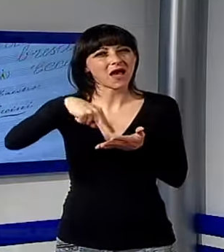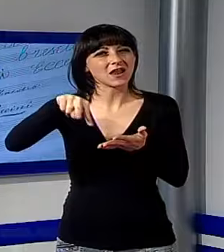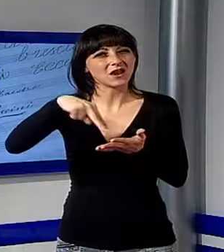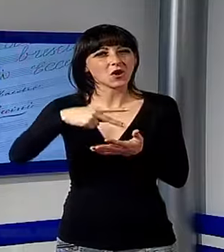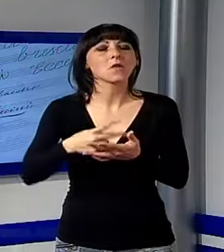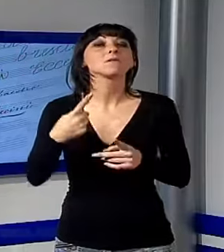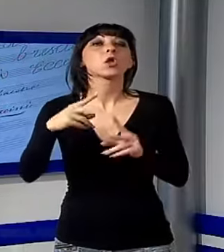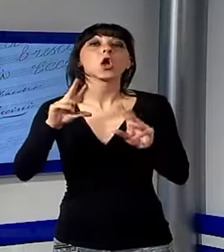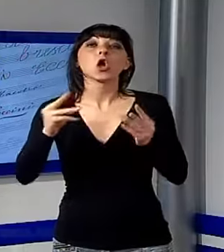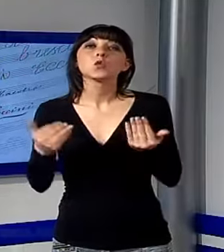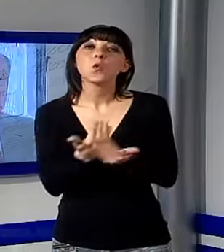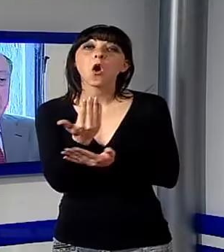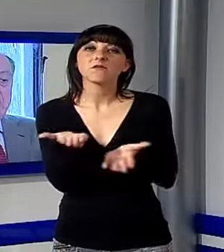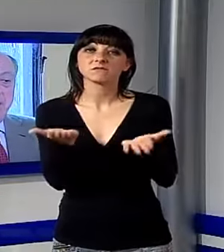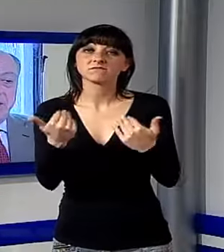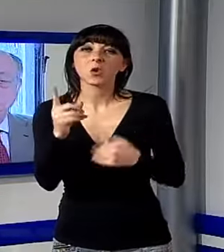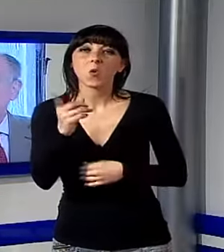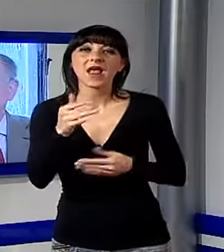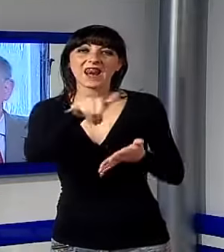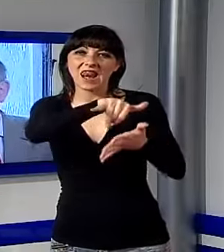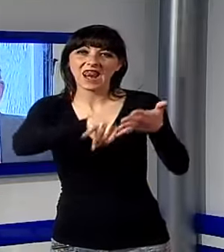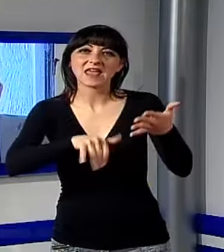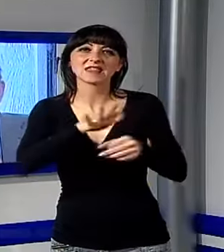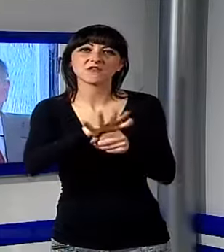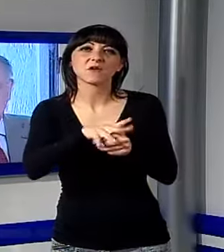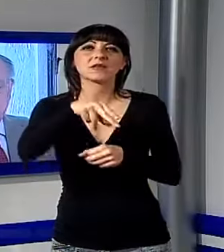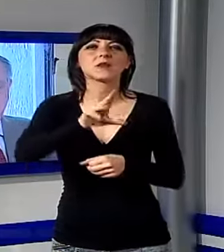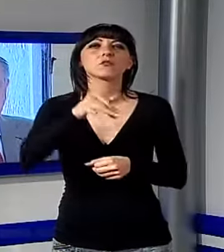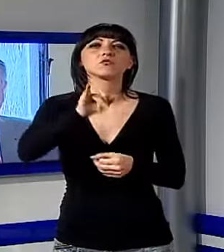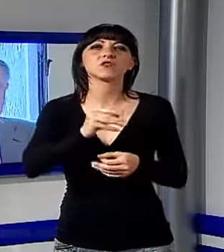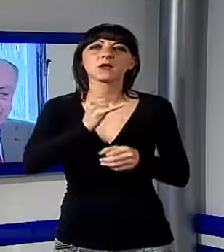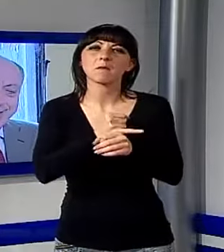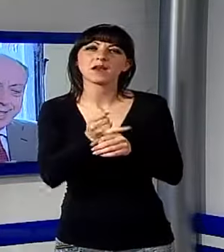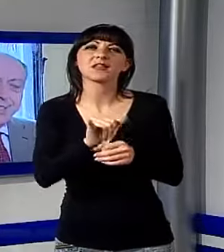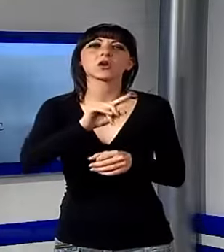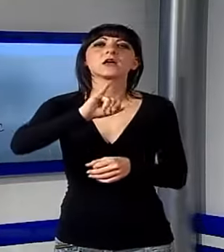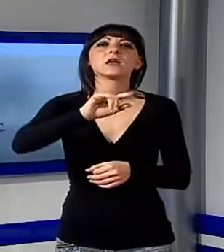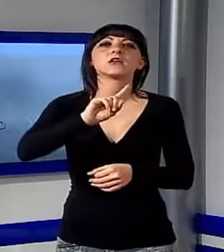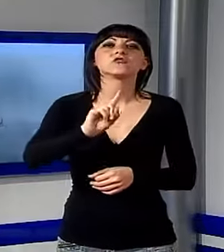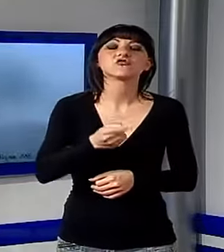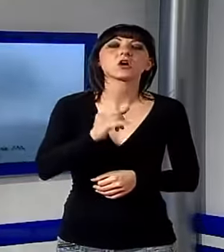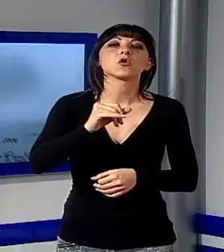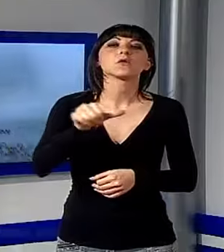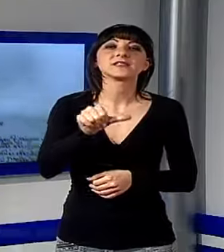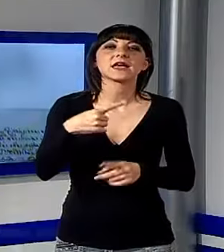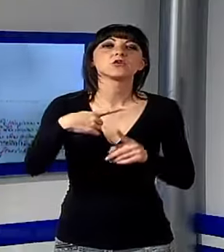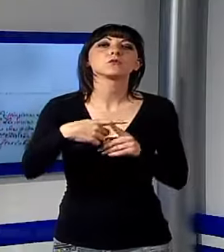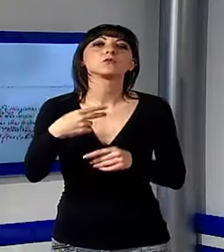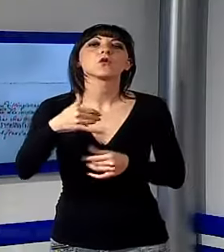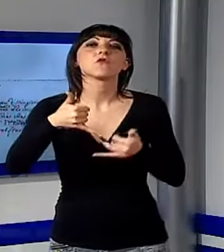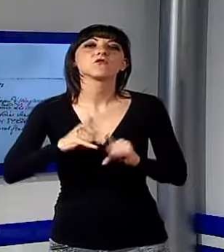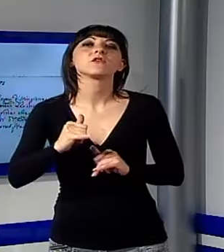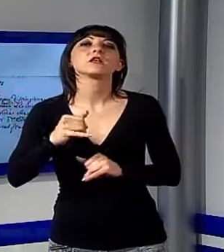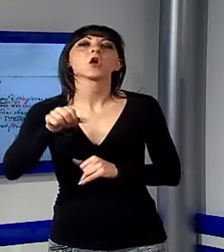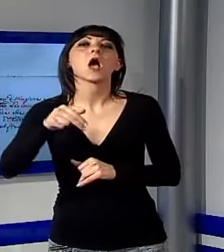acquisizioni sono da segnalare alcune lettere della famiglia Puccini, in particolare di Giacomo Senior e del figlio Antonio. Di non minore